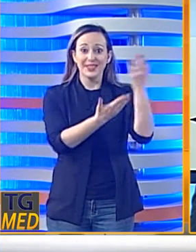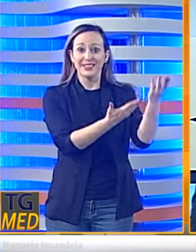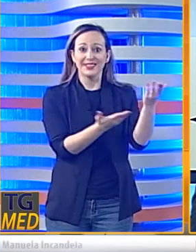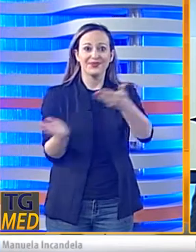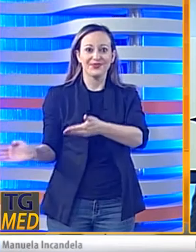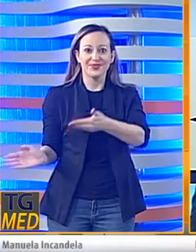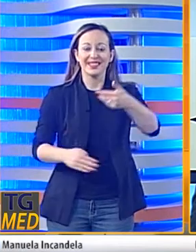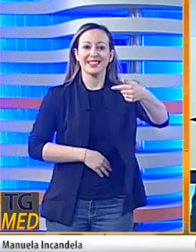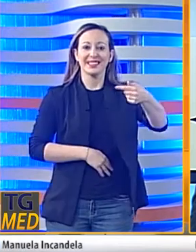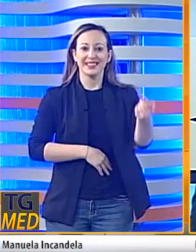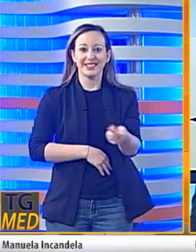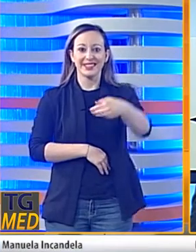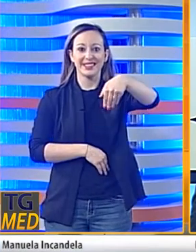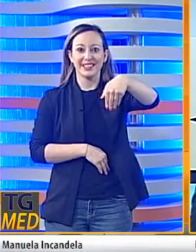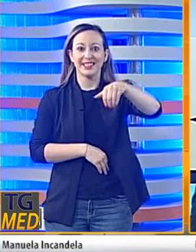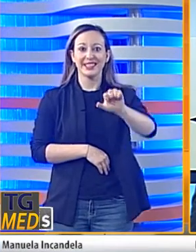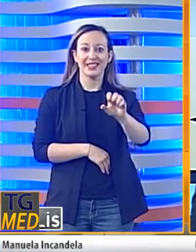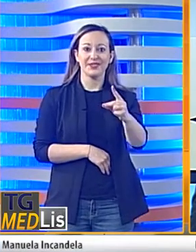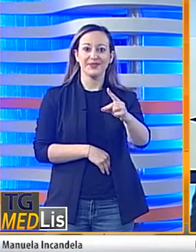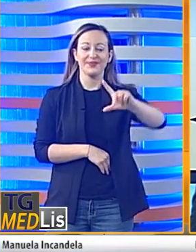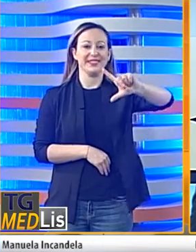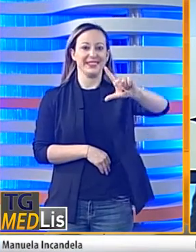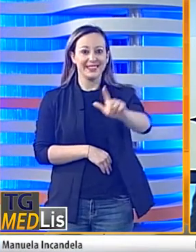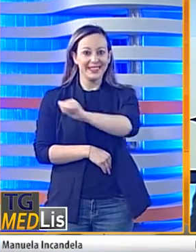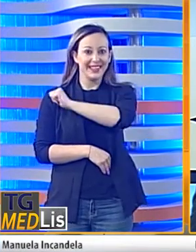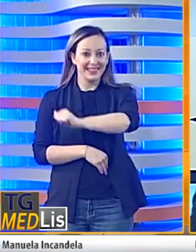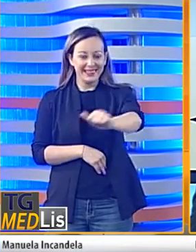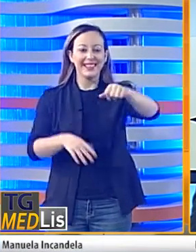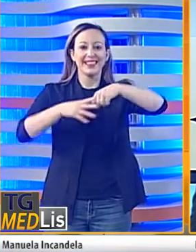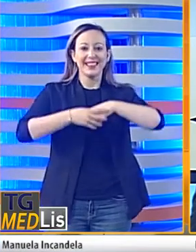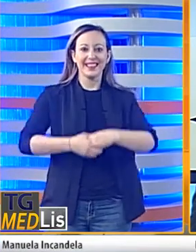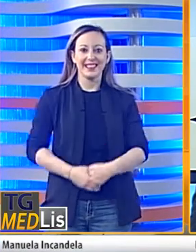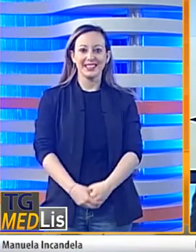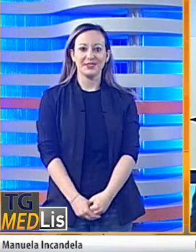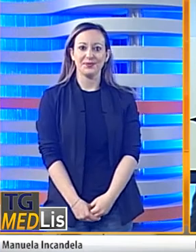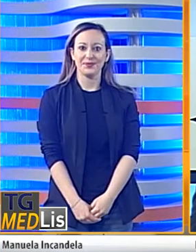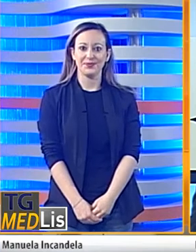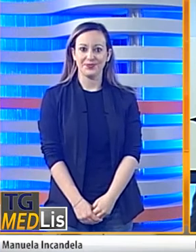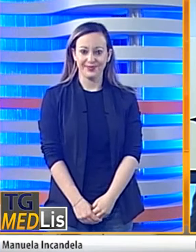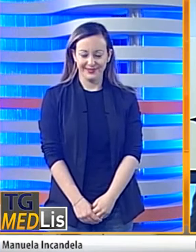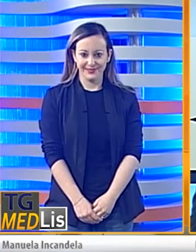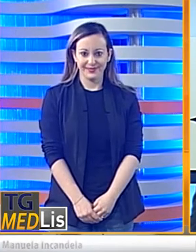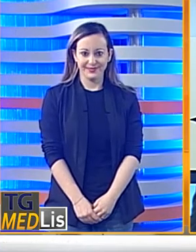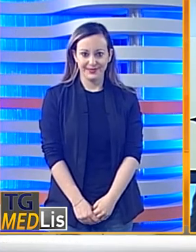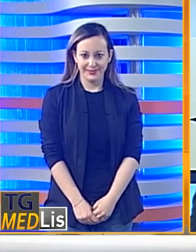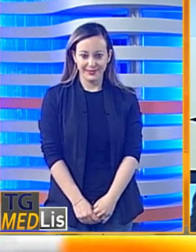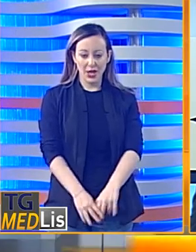Buon pomeriggio e benvenuti al TG Medellist, il nostro notiziario nella lingua italiana dei segni.